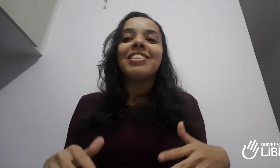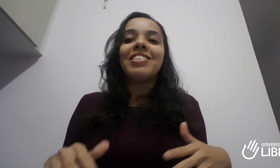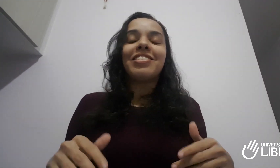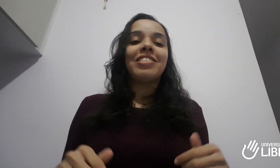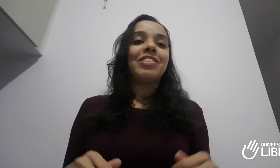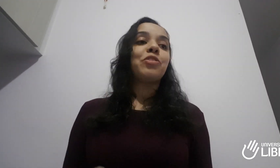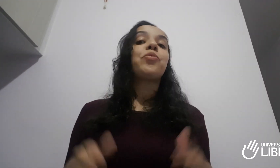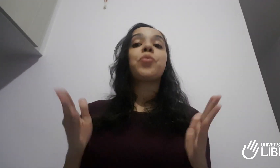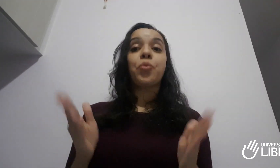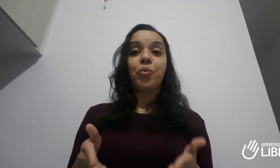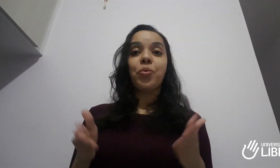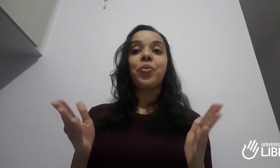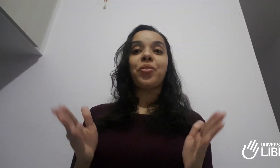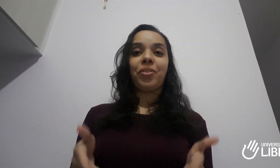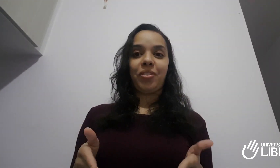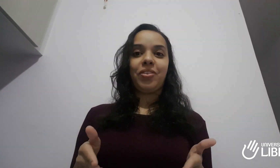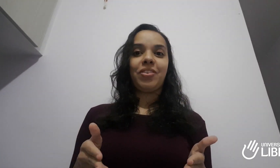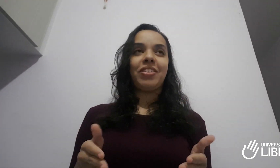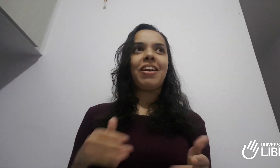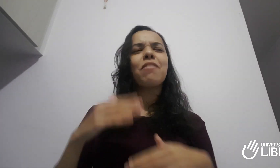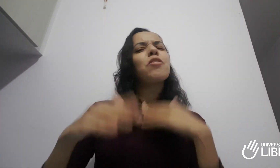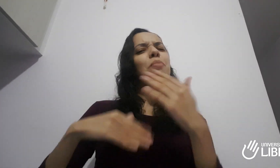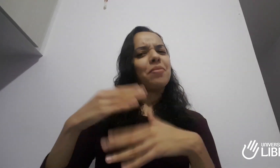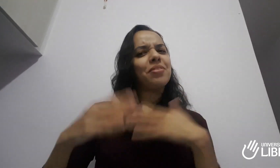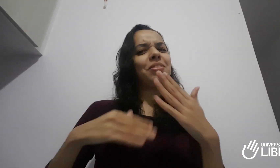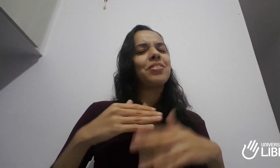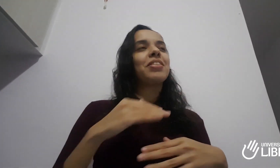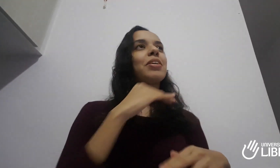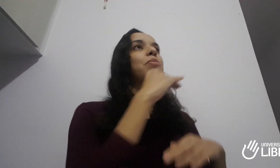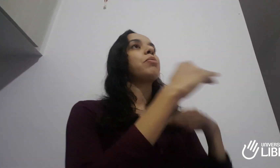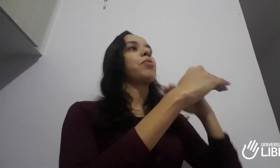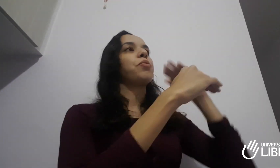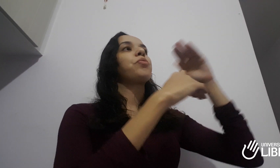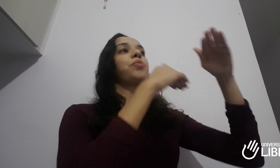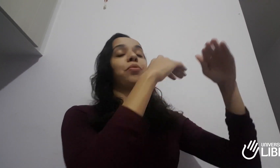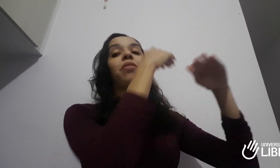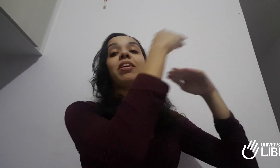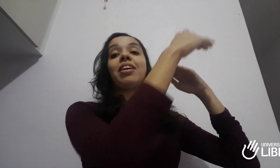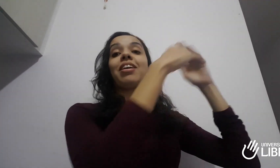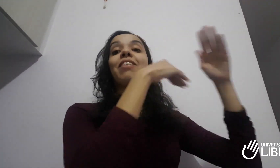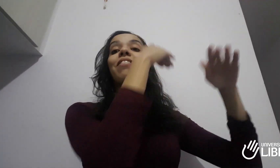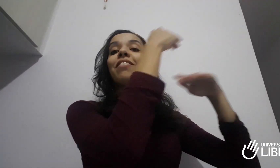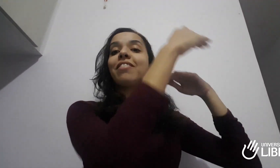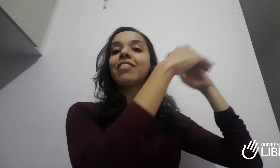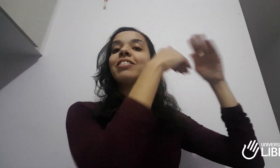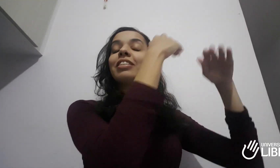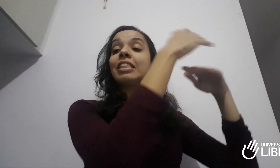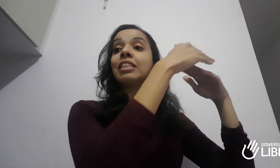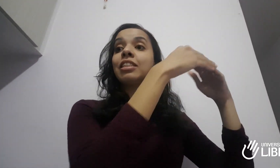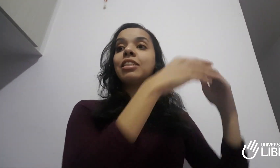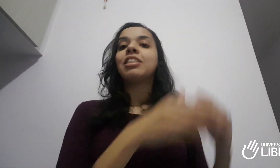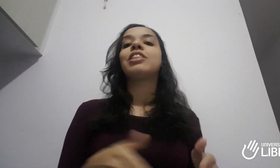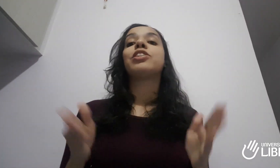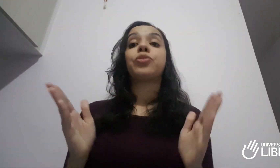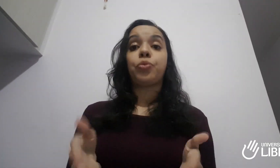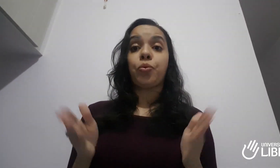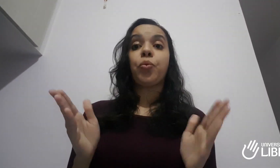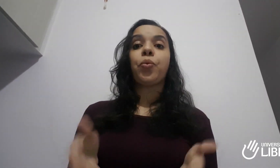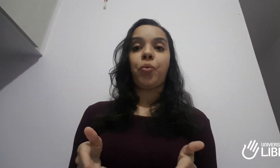passava eu ficava mais feliz, porque eu sentia que eu estava avançando um passo de cada vez, mas estava avançando, não